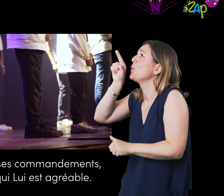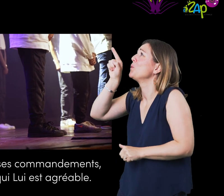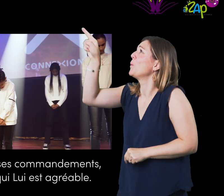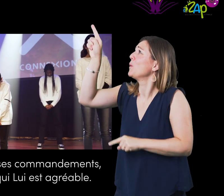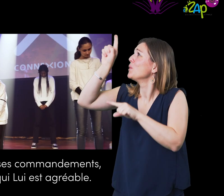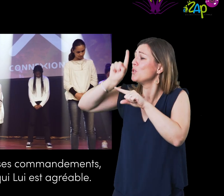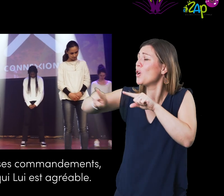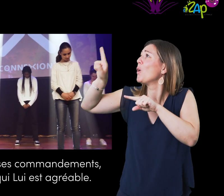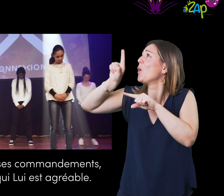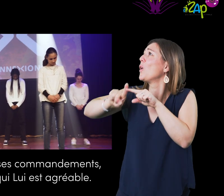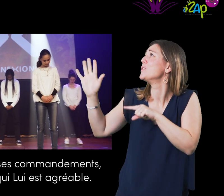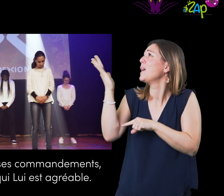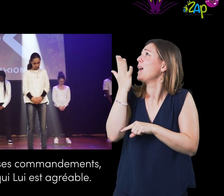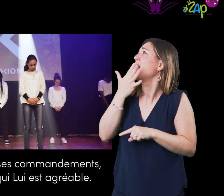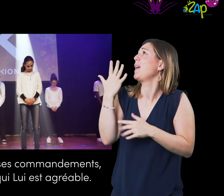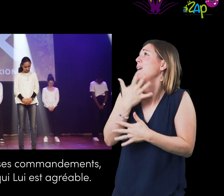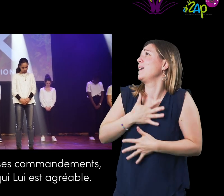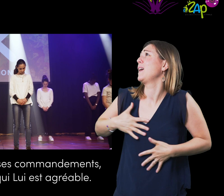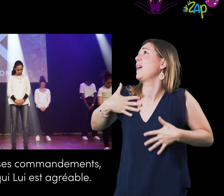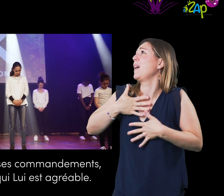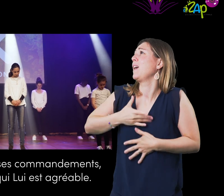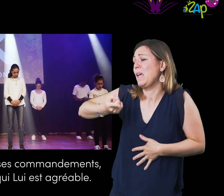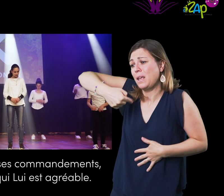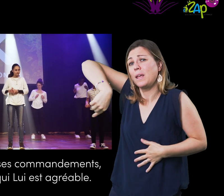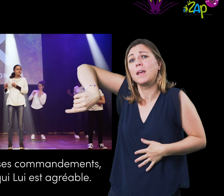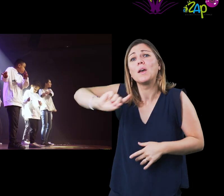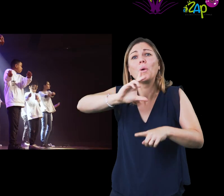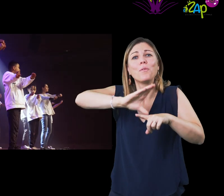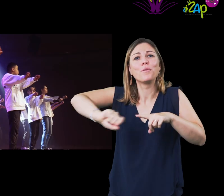-titrage